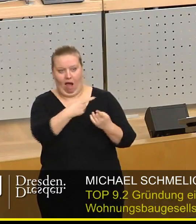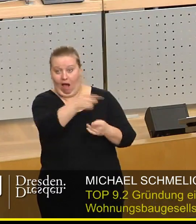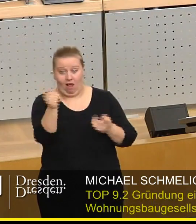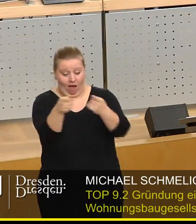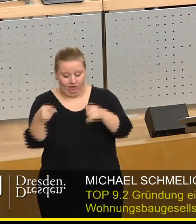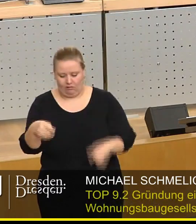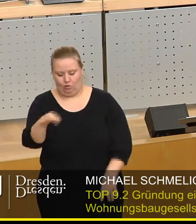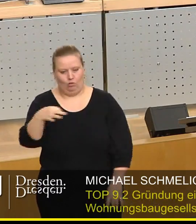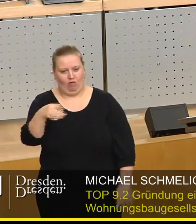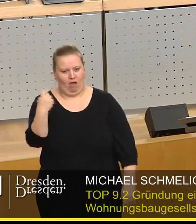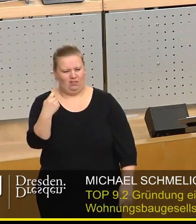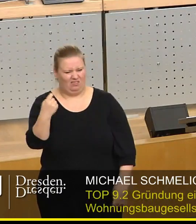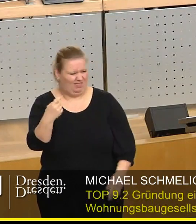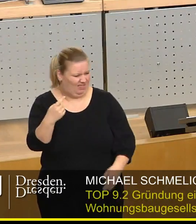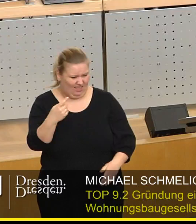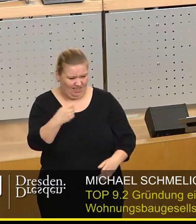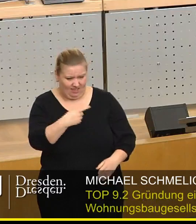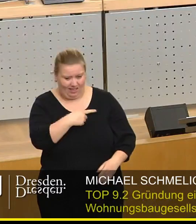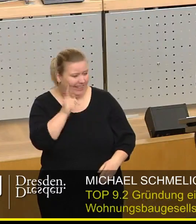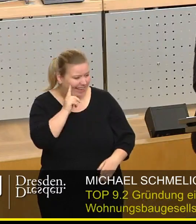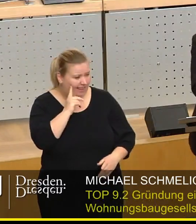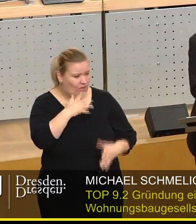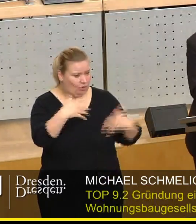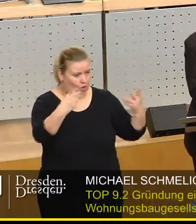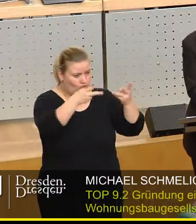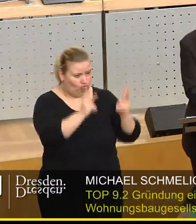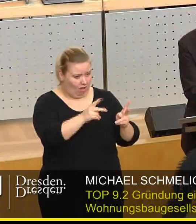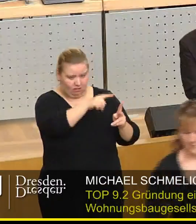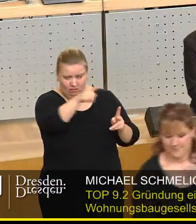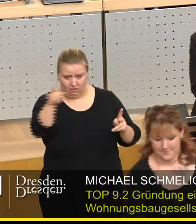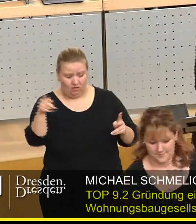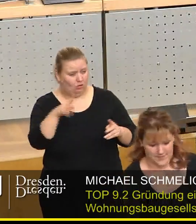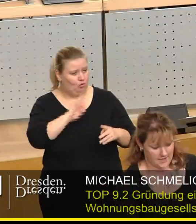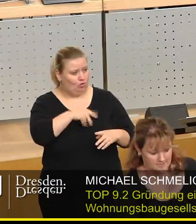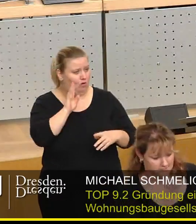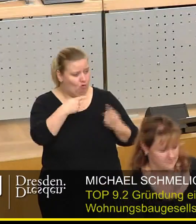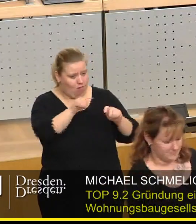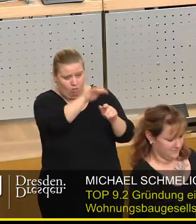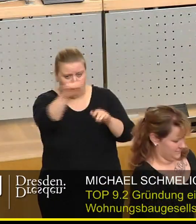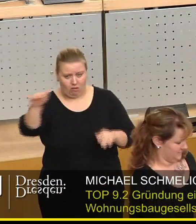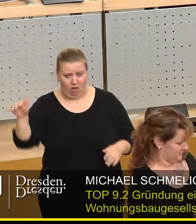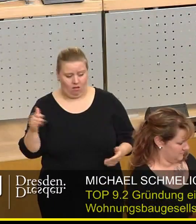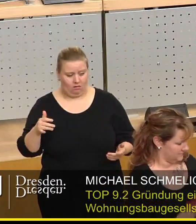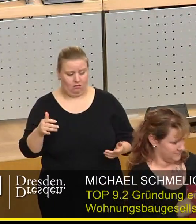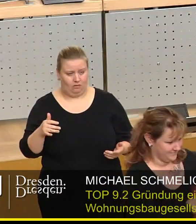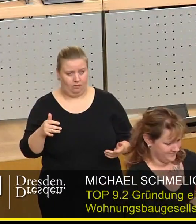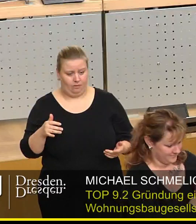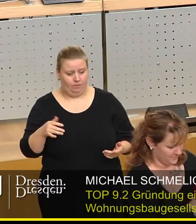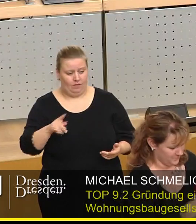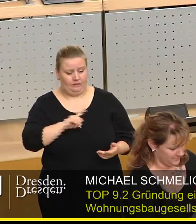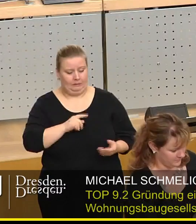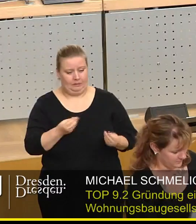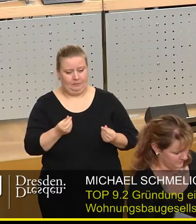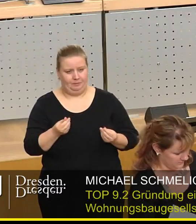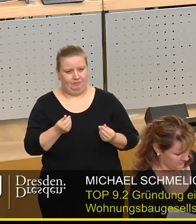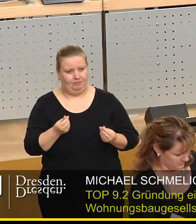gibt keine Großstadt in ganz Deutschland, die auf das Instrument sozialen Wohnungsbaus verzichtet. Ich habe so ein